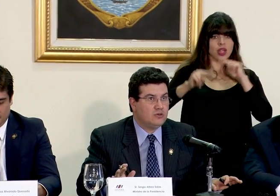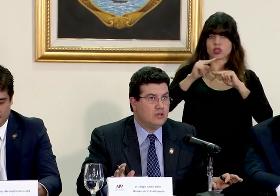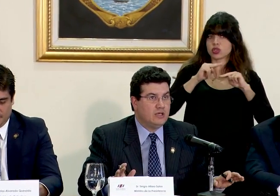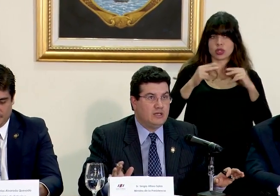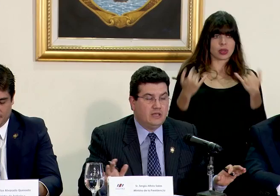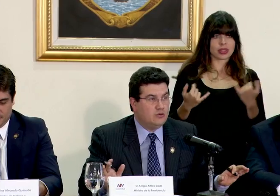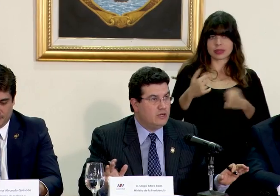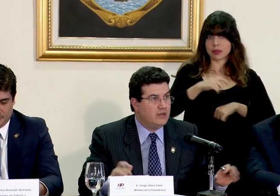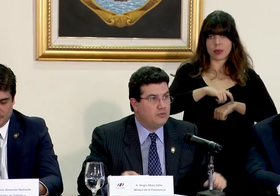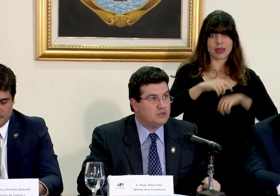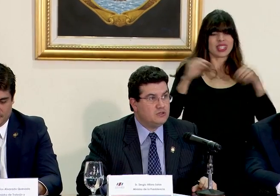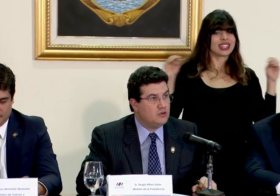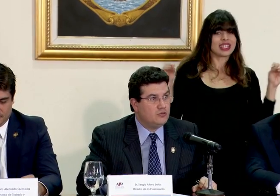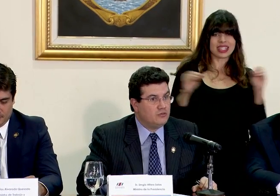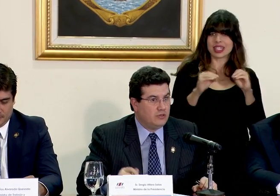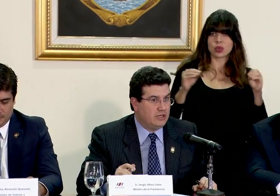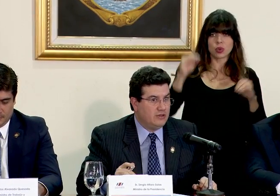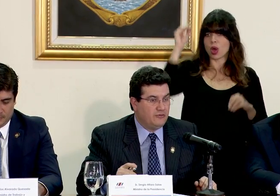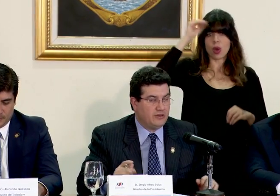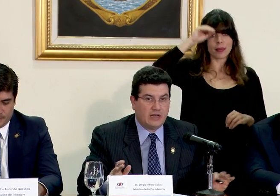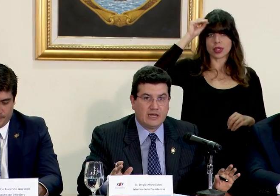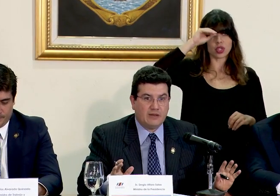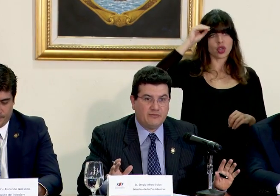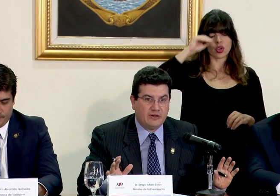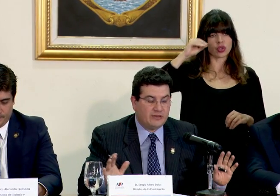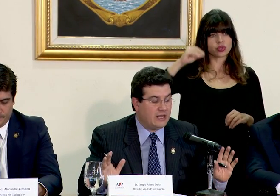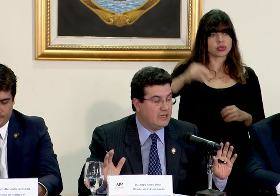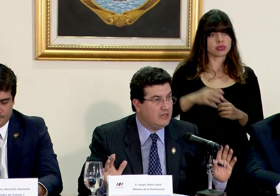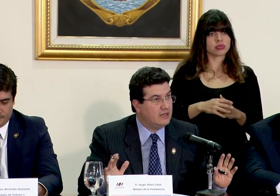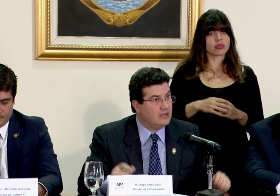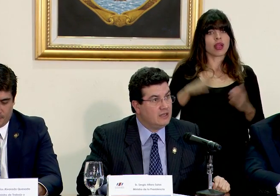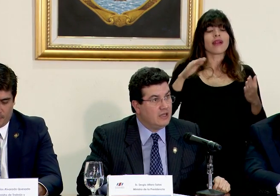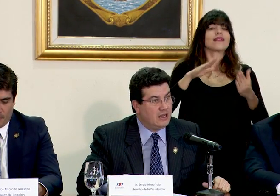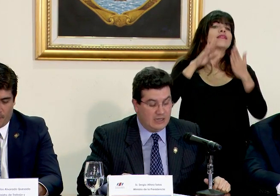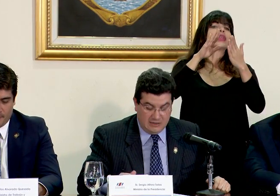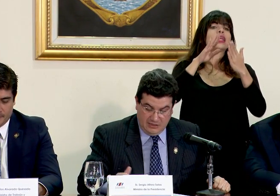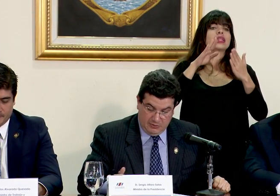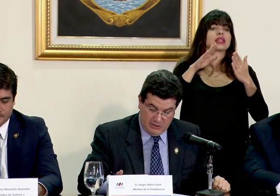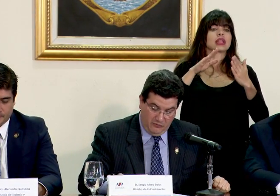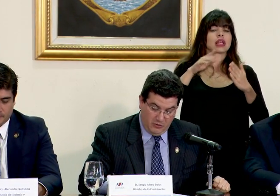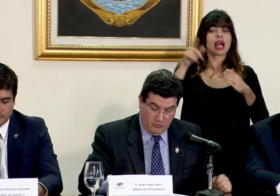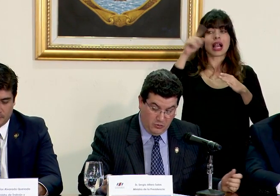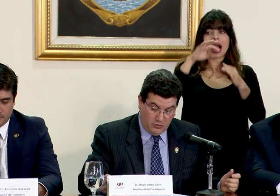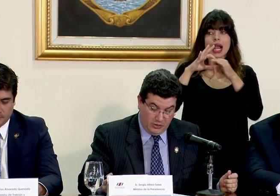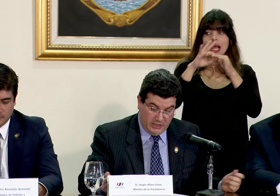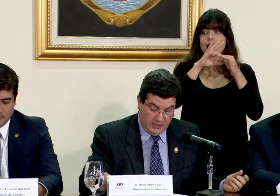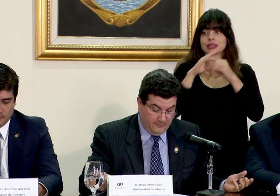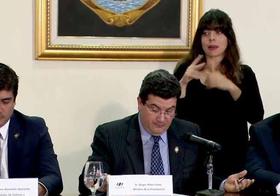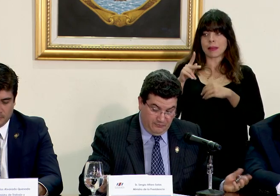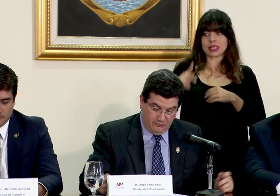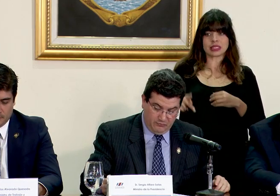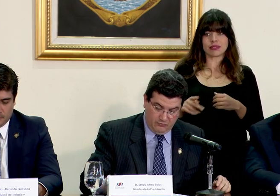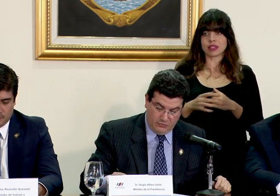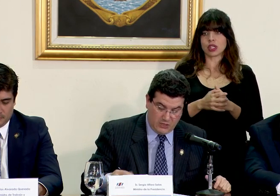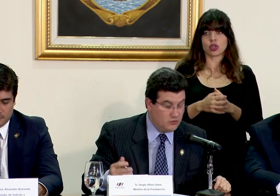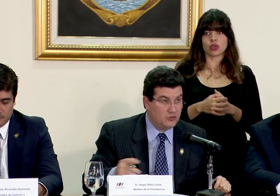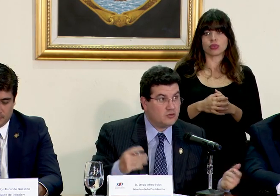momento ninguna posición frente a la alianza del pacífico por lo que